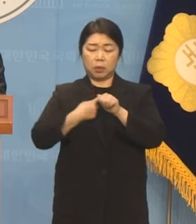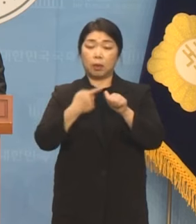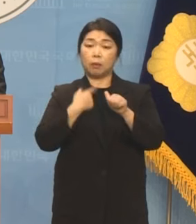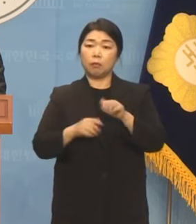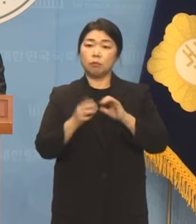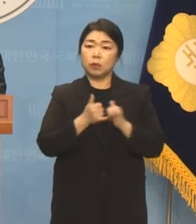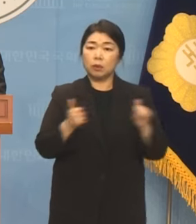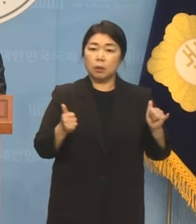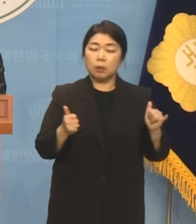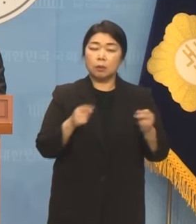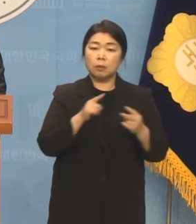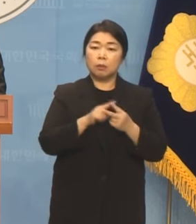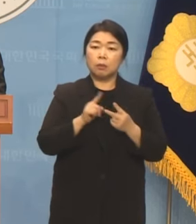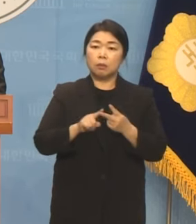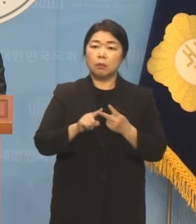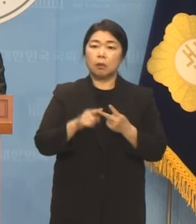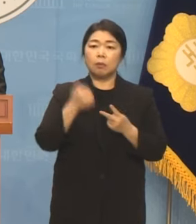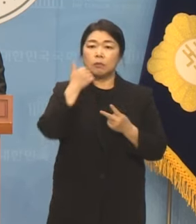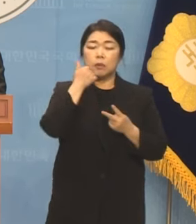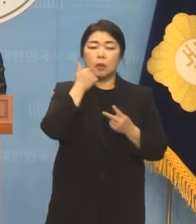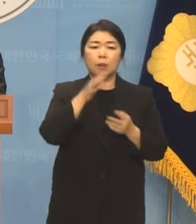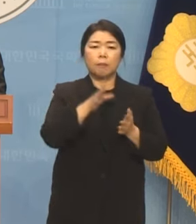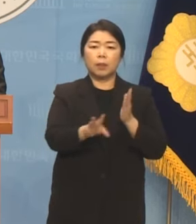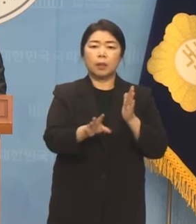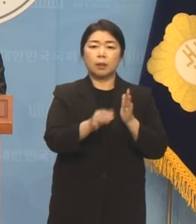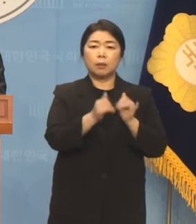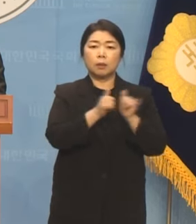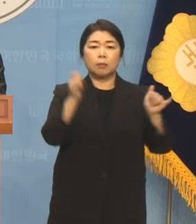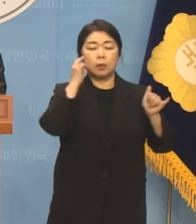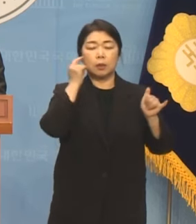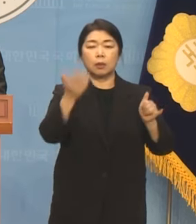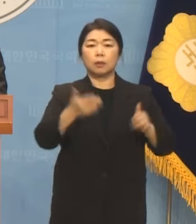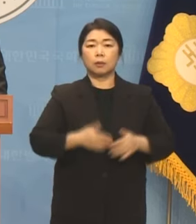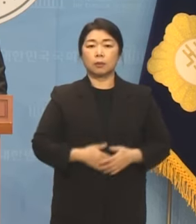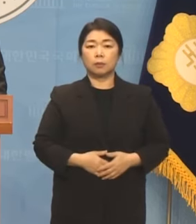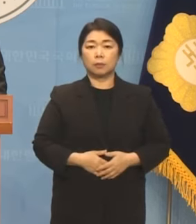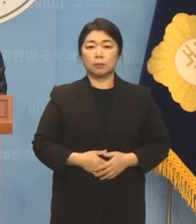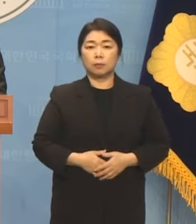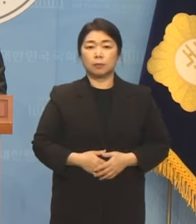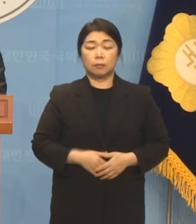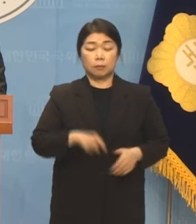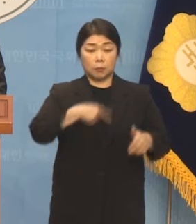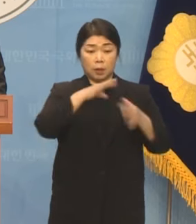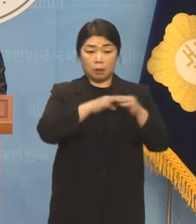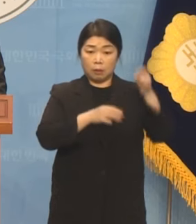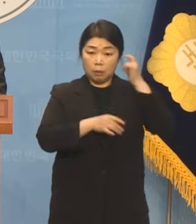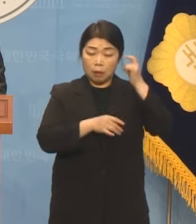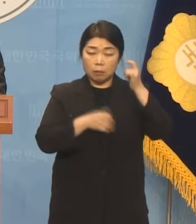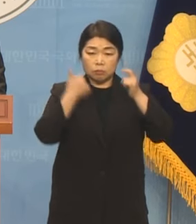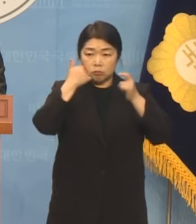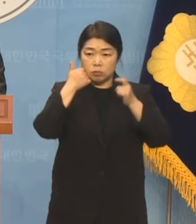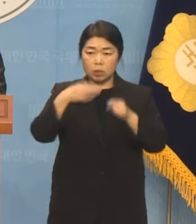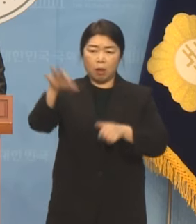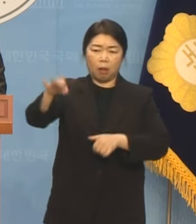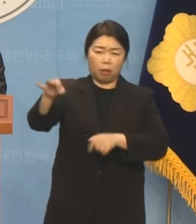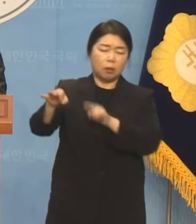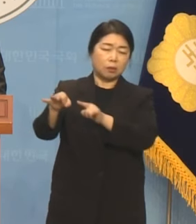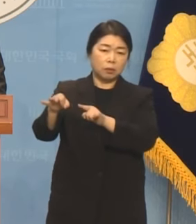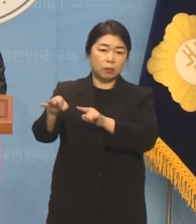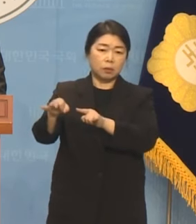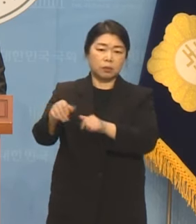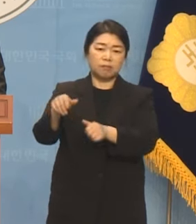둘 중 누가 진짜 진상입니까? 자신의 생각을 누군가를 비하하고